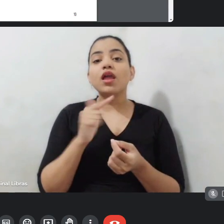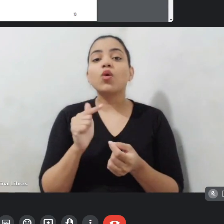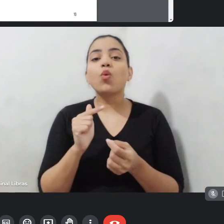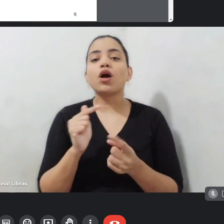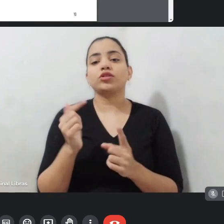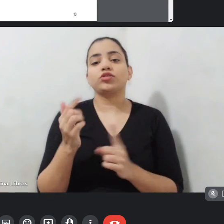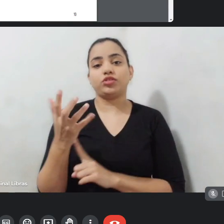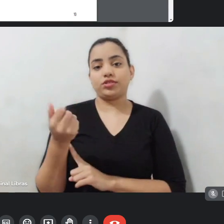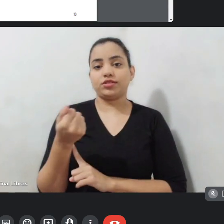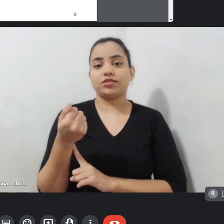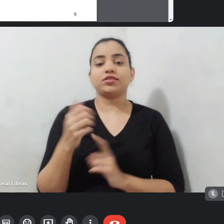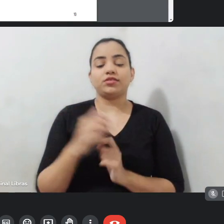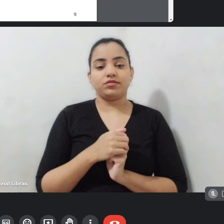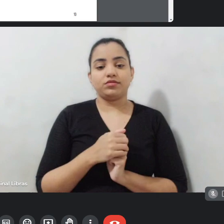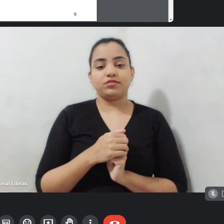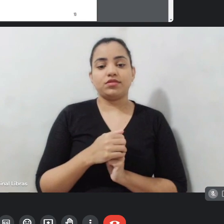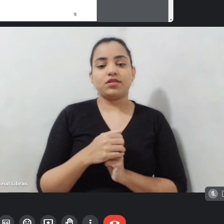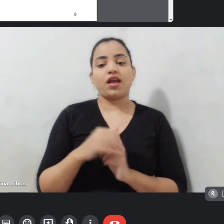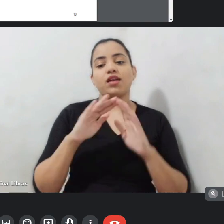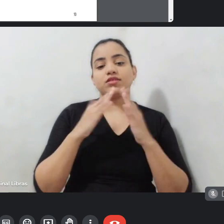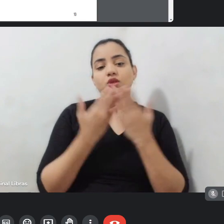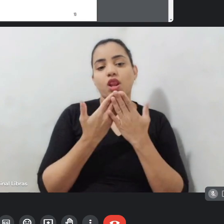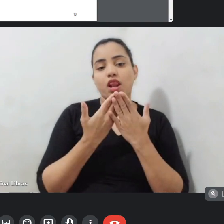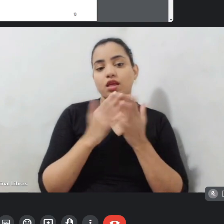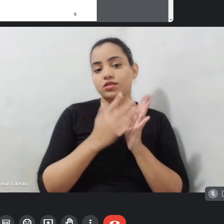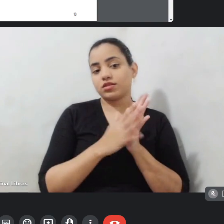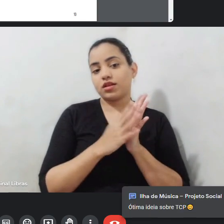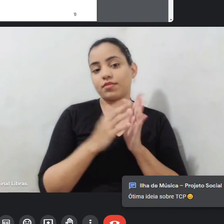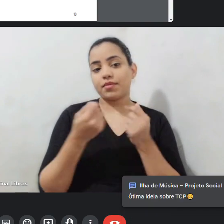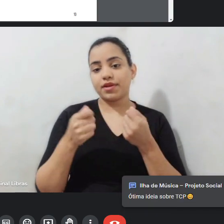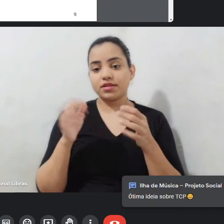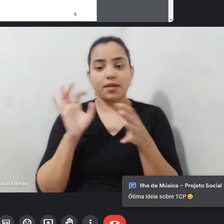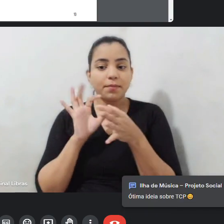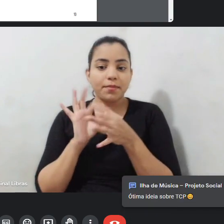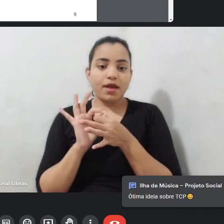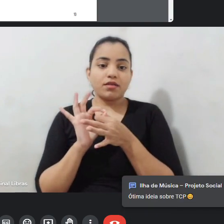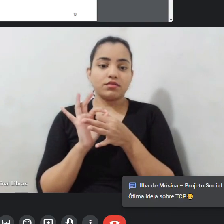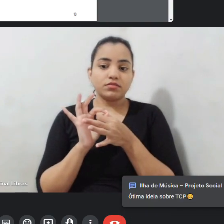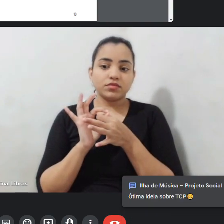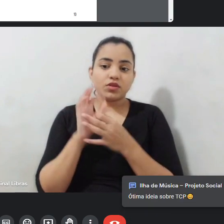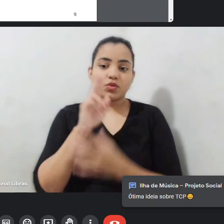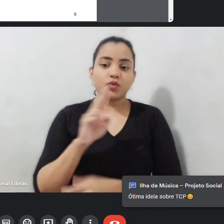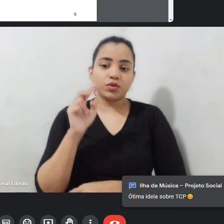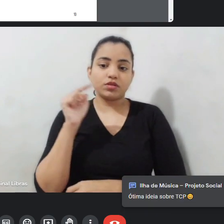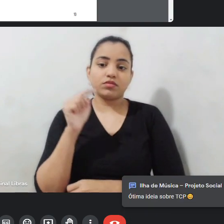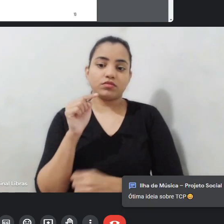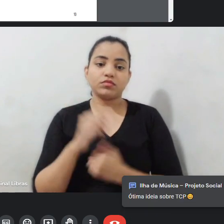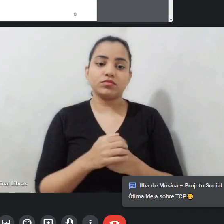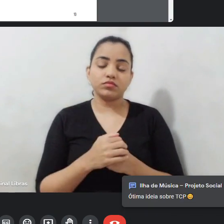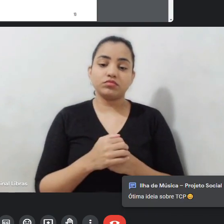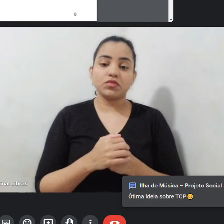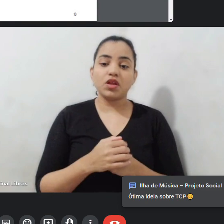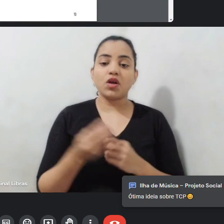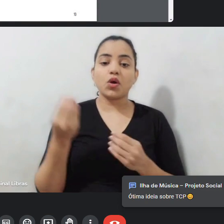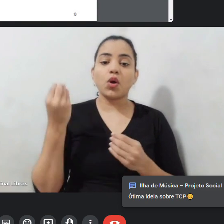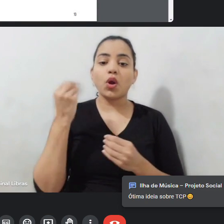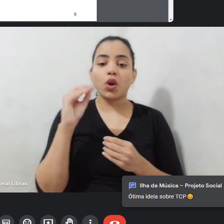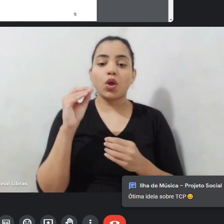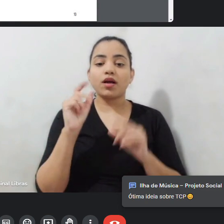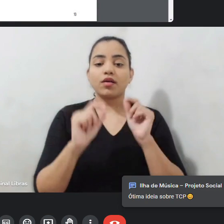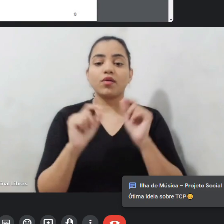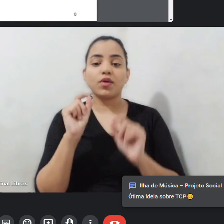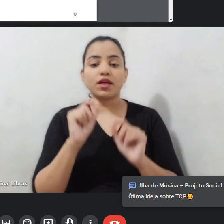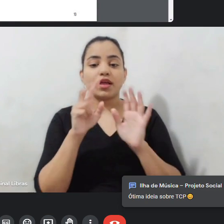samba vai ter que dialogar através desse inciso, vai colocar. Lá na parte de produção audiovisual é como